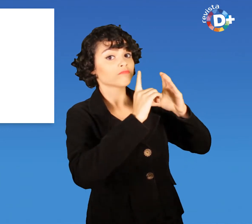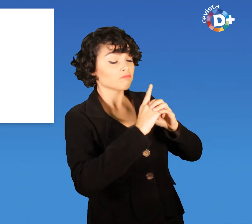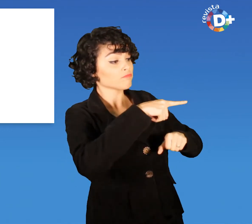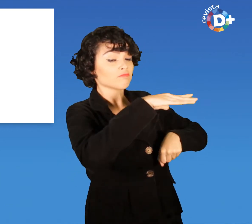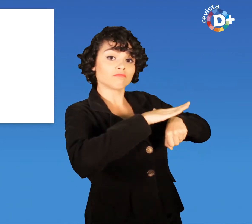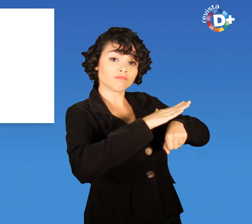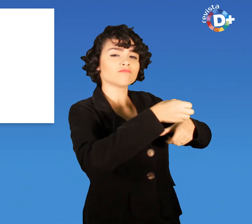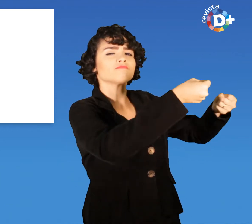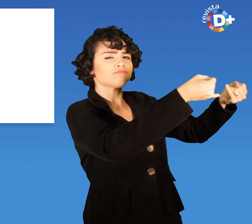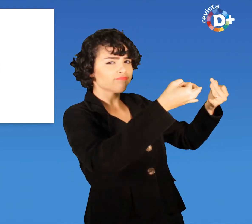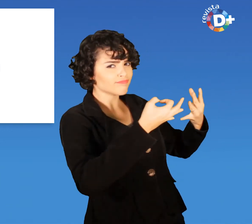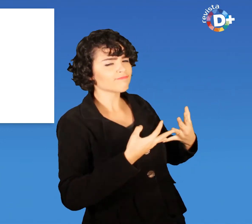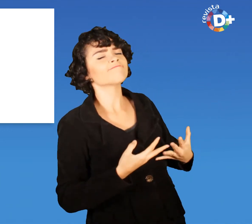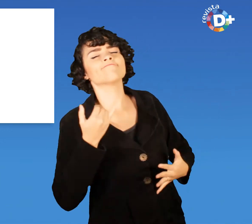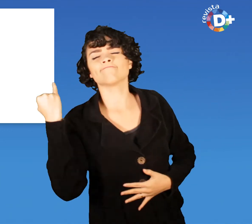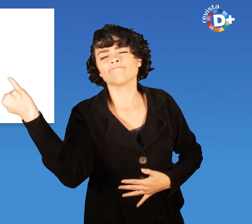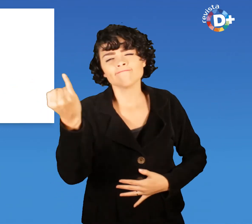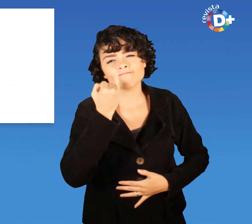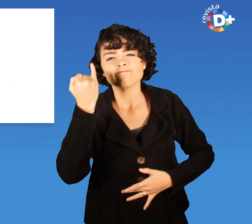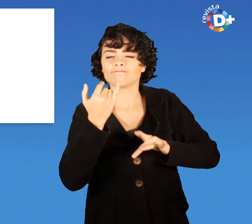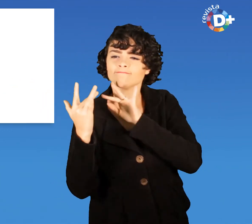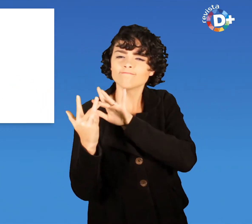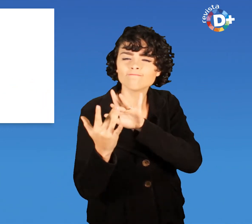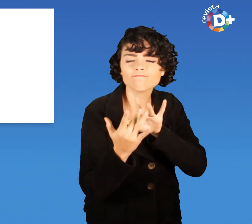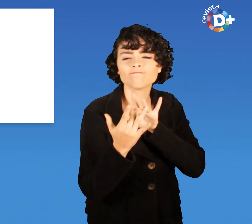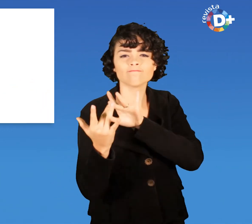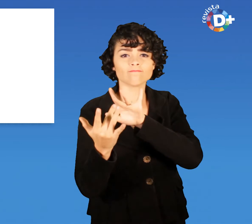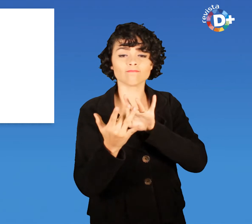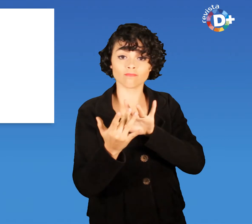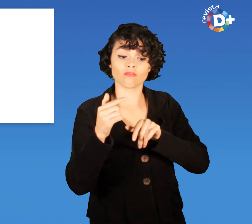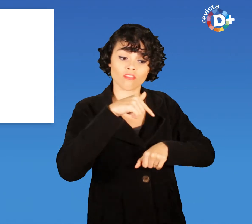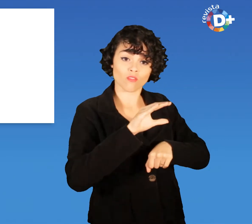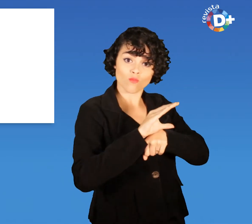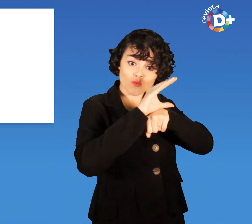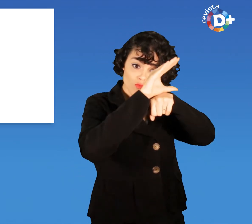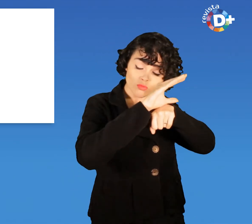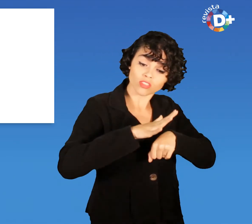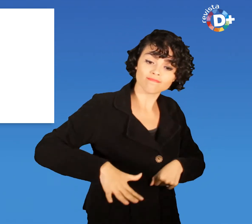a importância do contato do Conselho com a população com deficiência